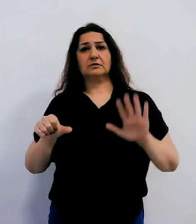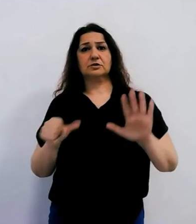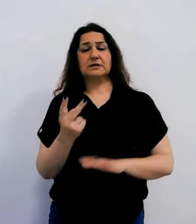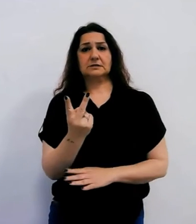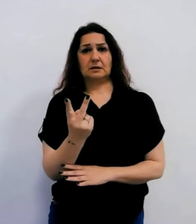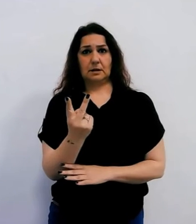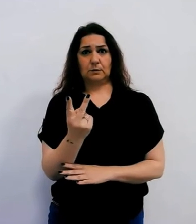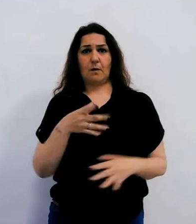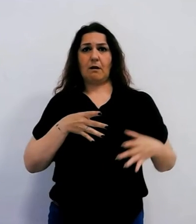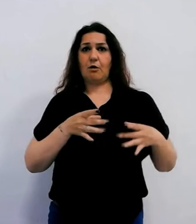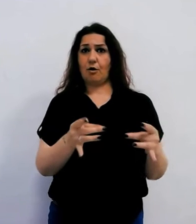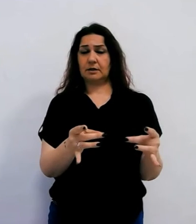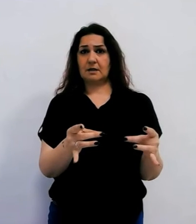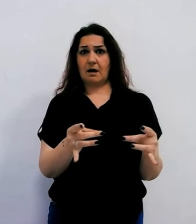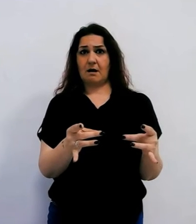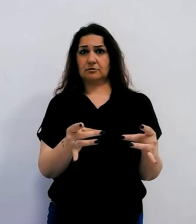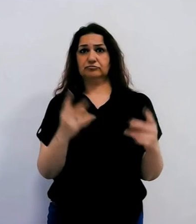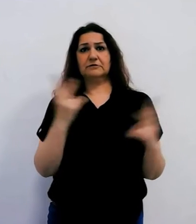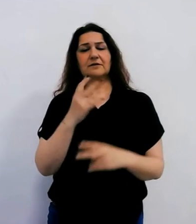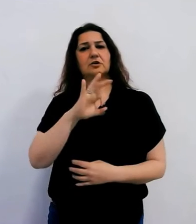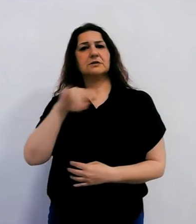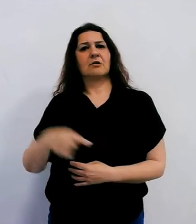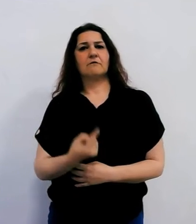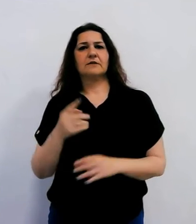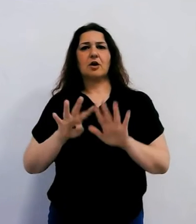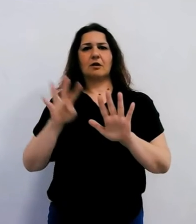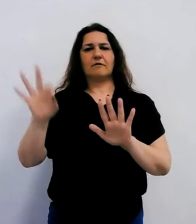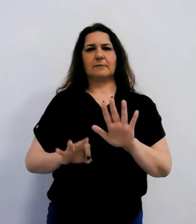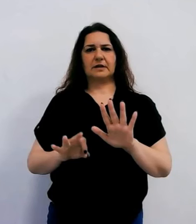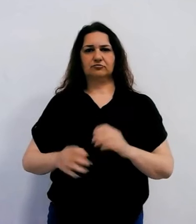con un'incidenza pari allo 0,9%.